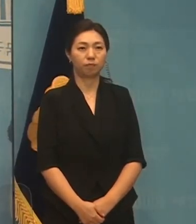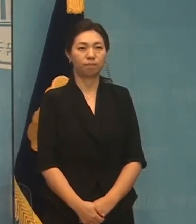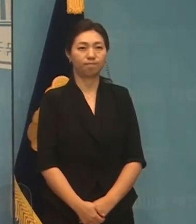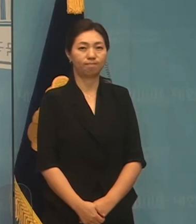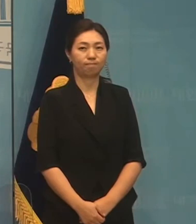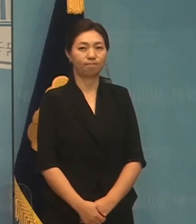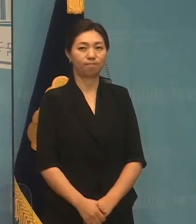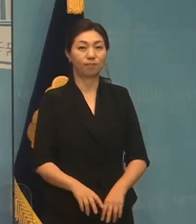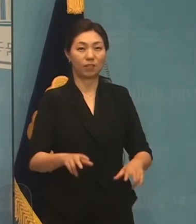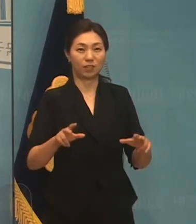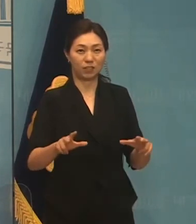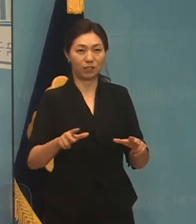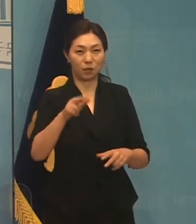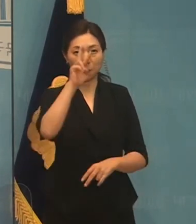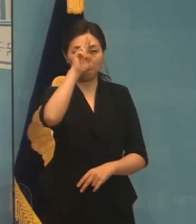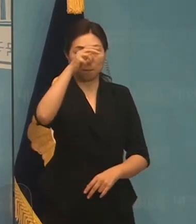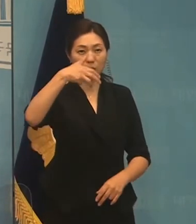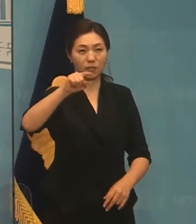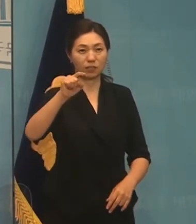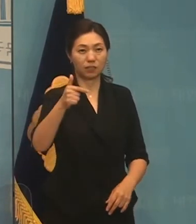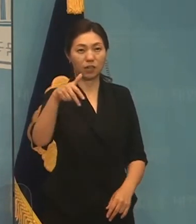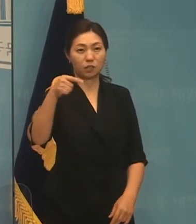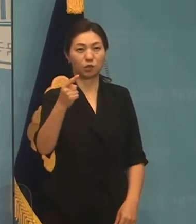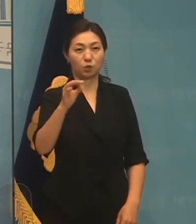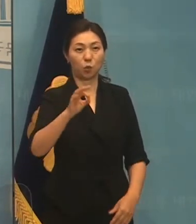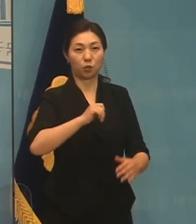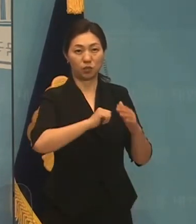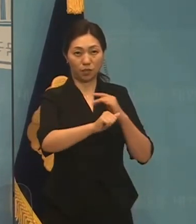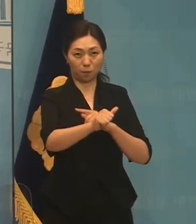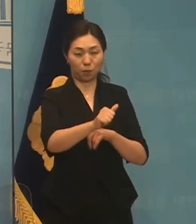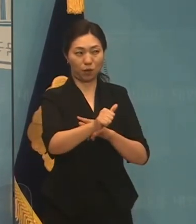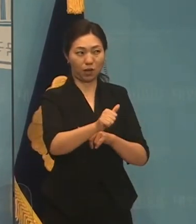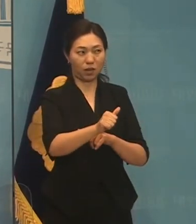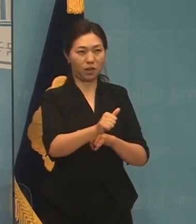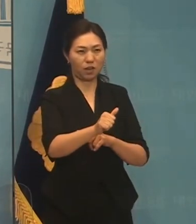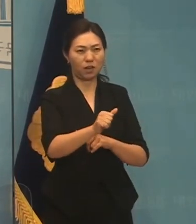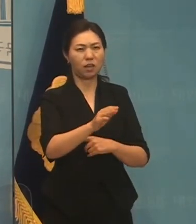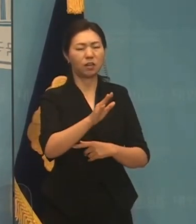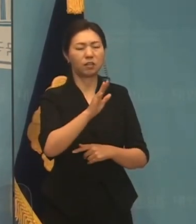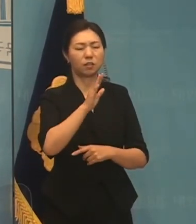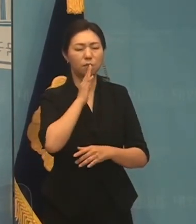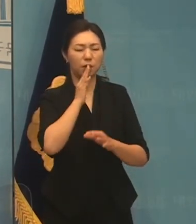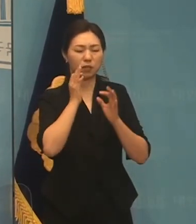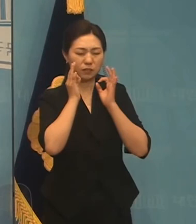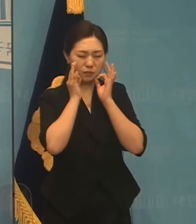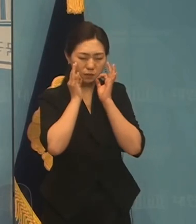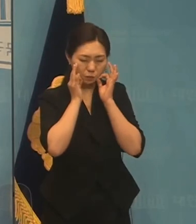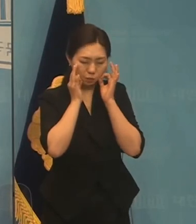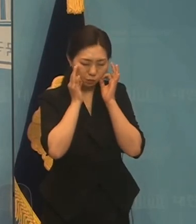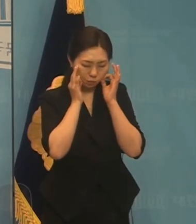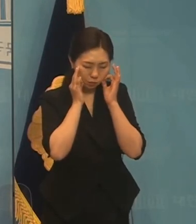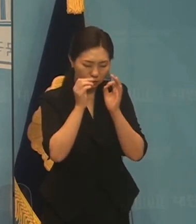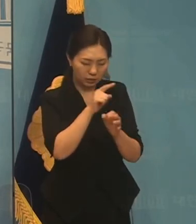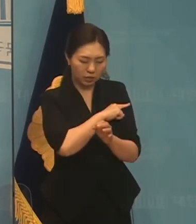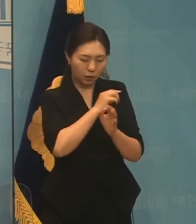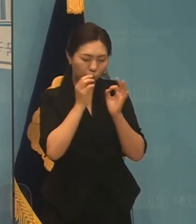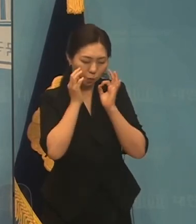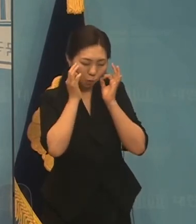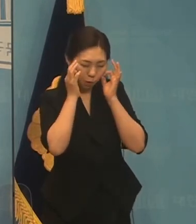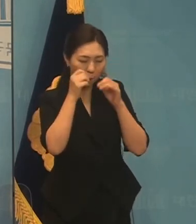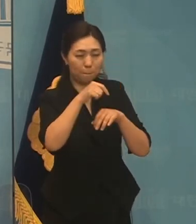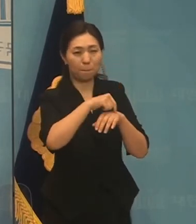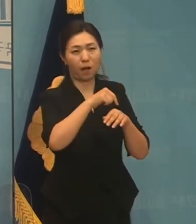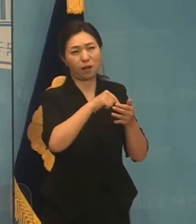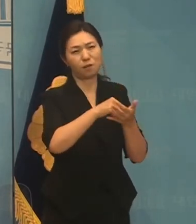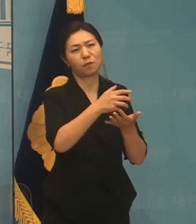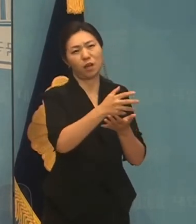네 방금 우리 박찬종 대표님께서 정말 지극한 마음으로 저의 격려하기 위해서